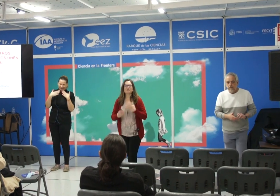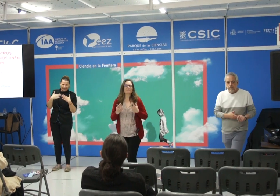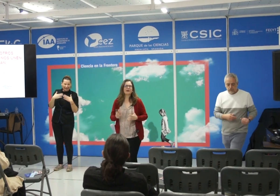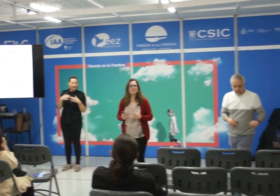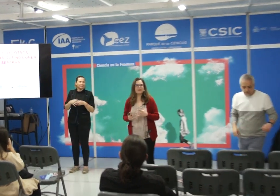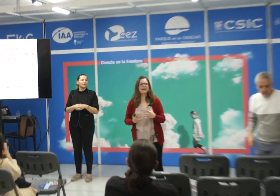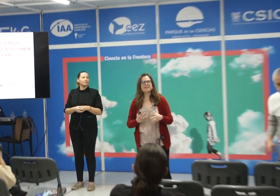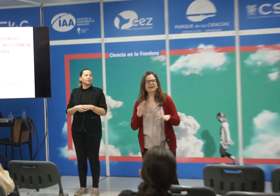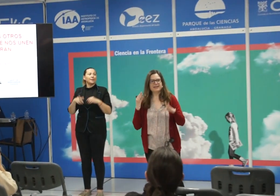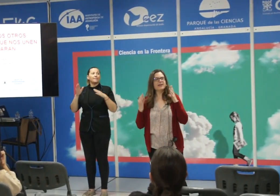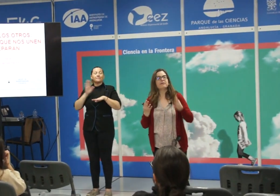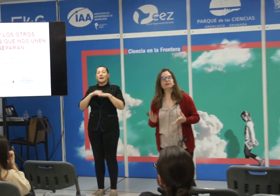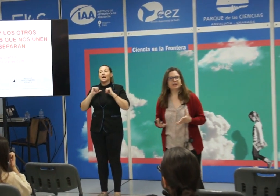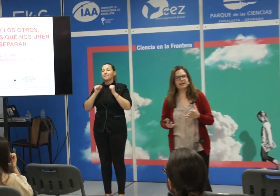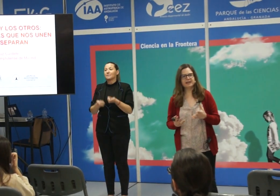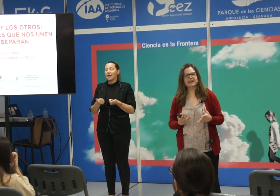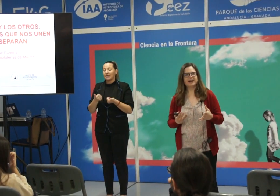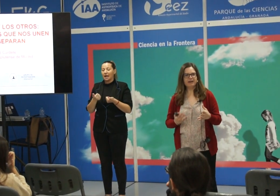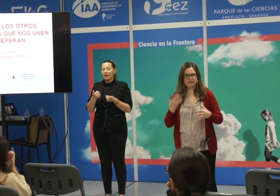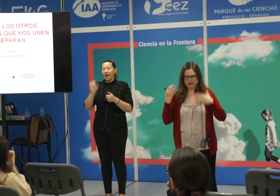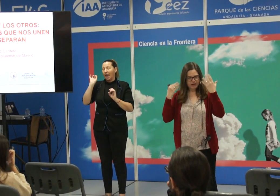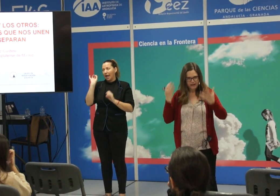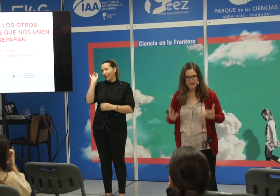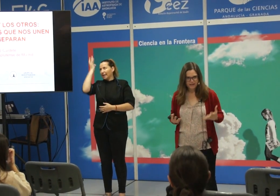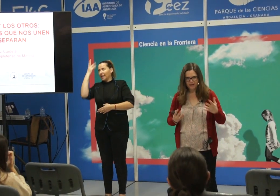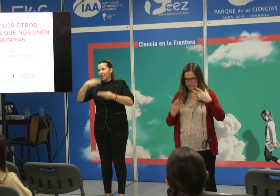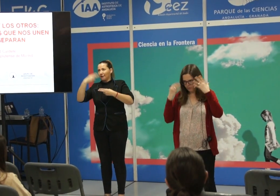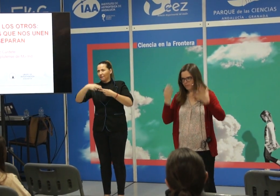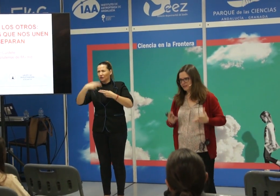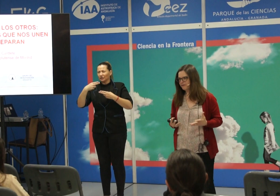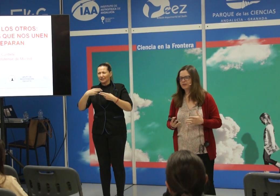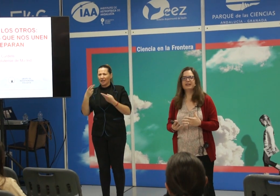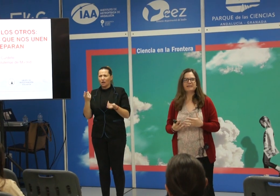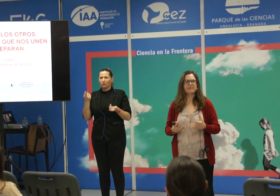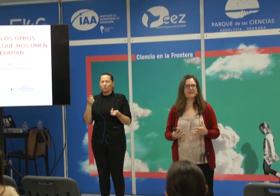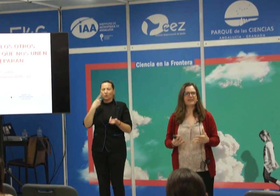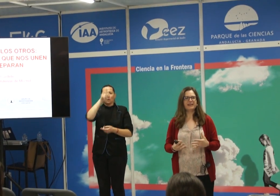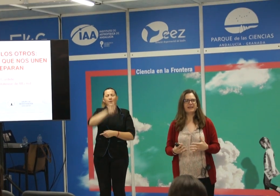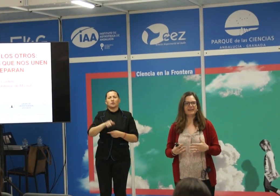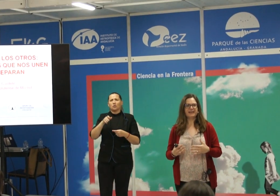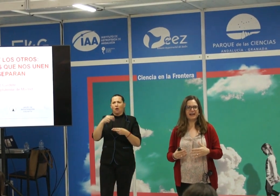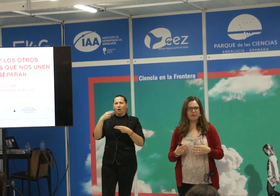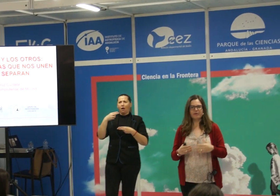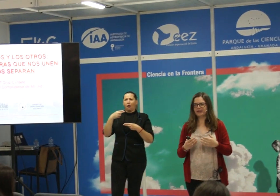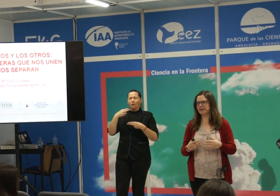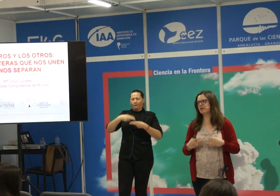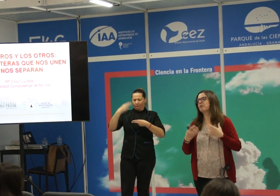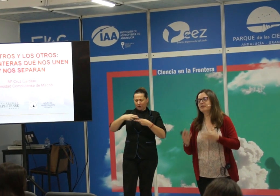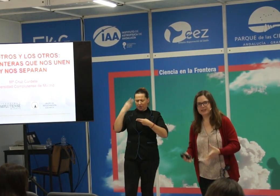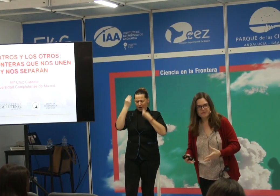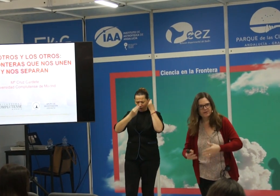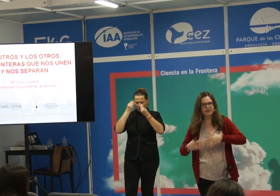Bueno, para empezar, la idea de frontera, en general, a lo que remite, cuando uno piensa en frontera, siempre piensa en algo